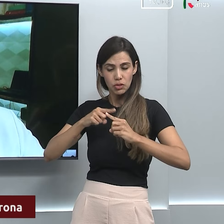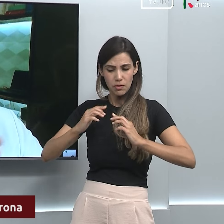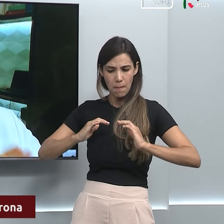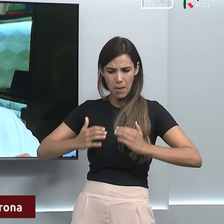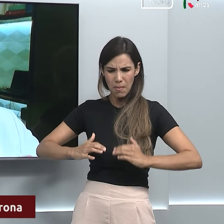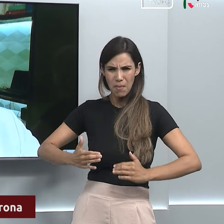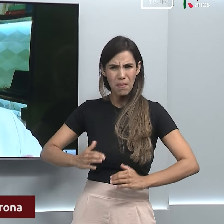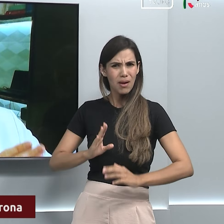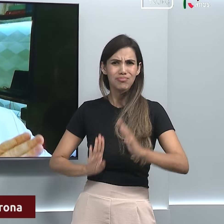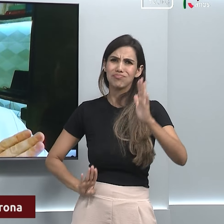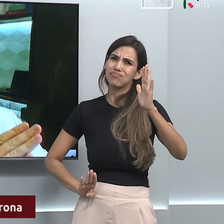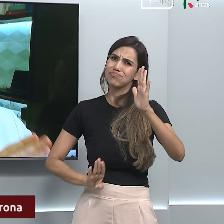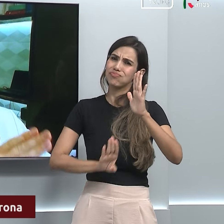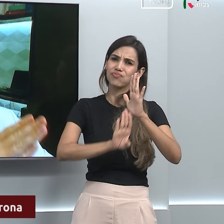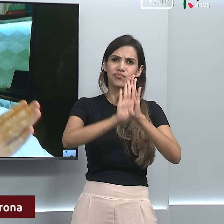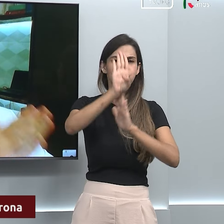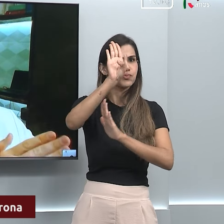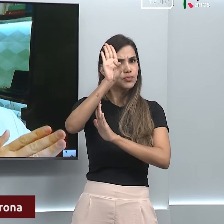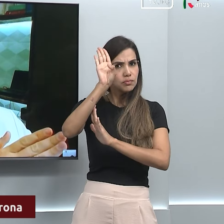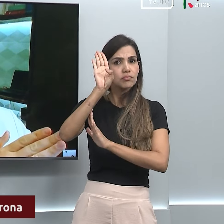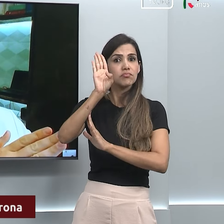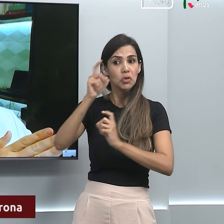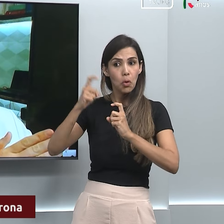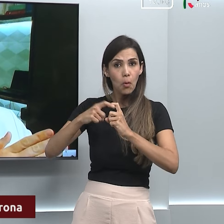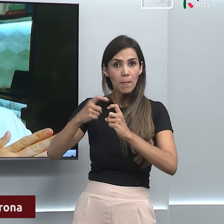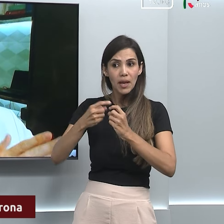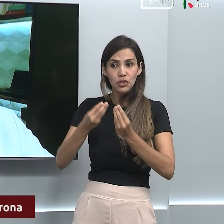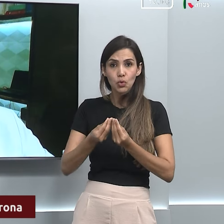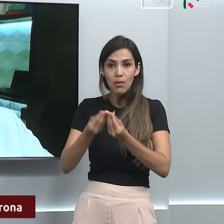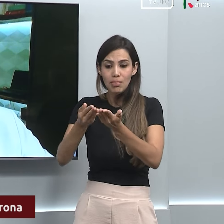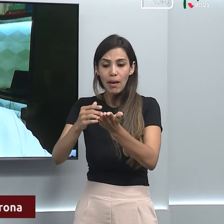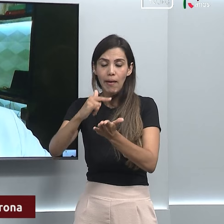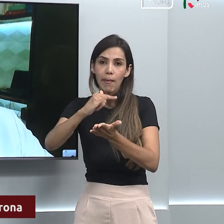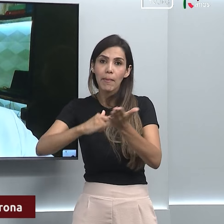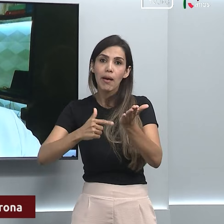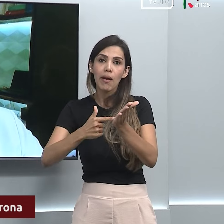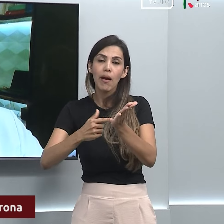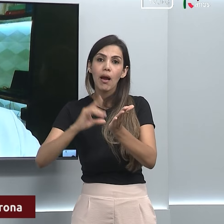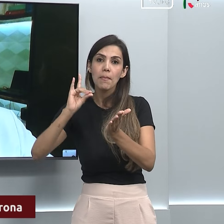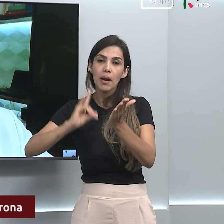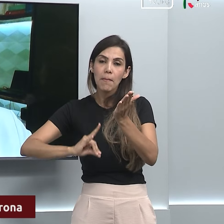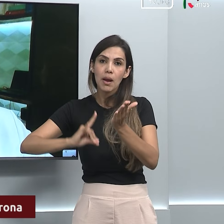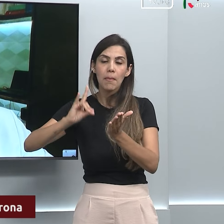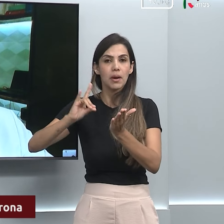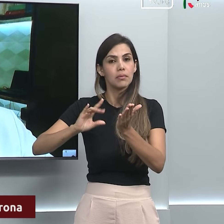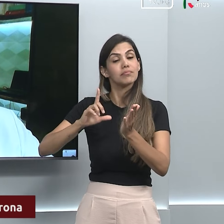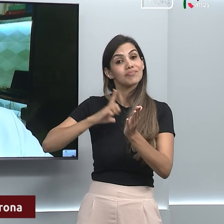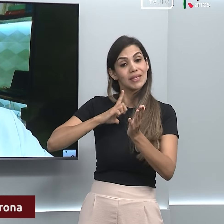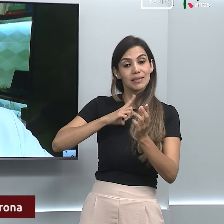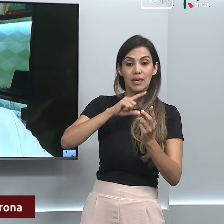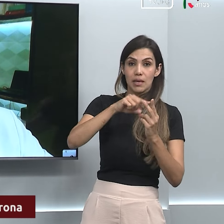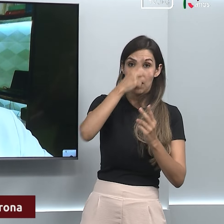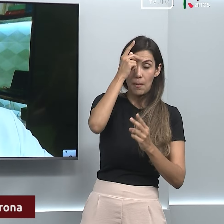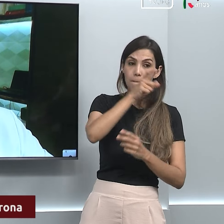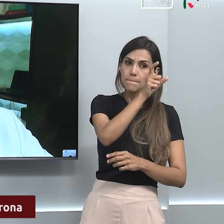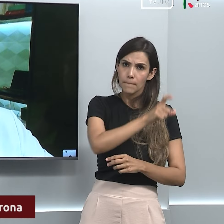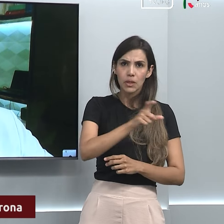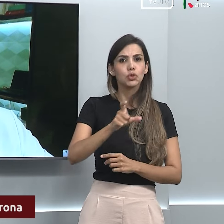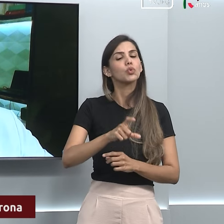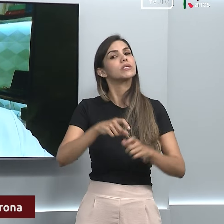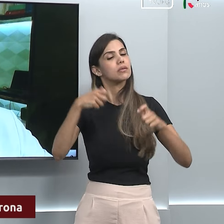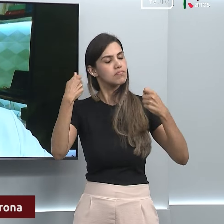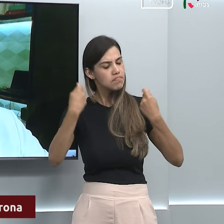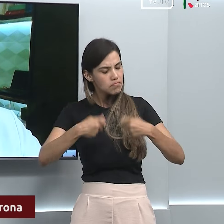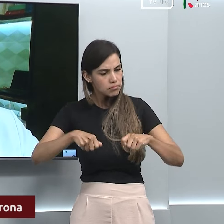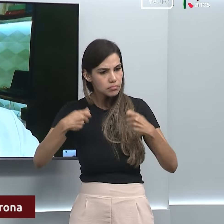o uso quando apresenta indicação clínica, que seria um paciente hipogonádico, onde ele